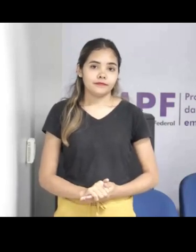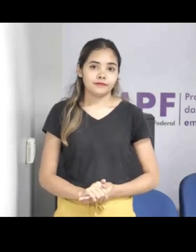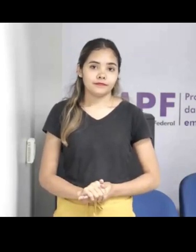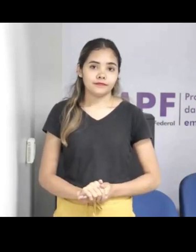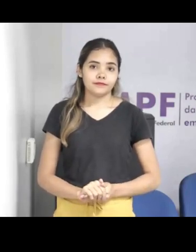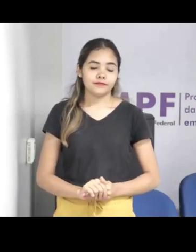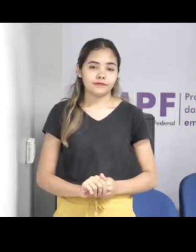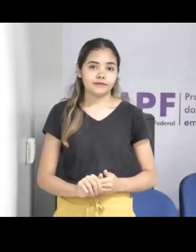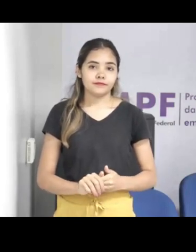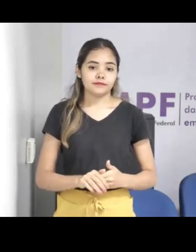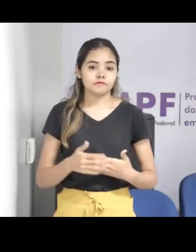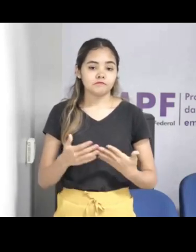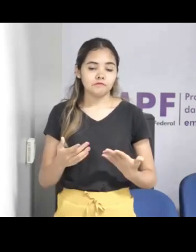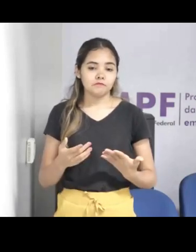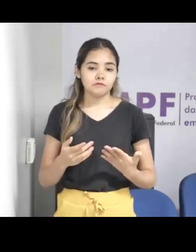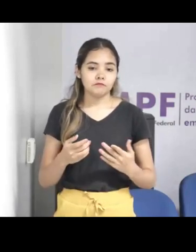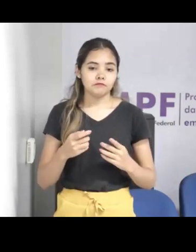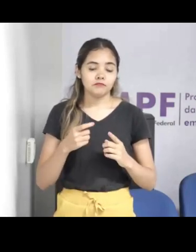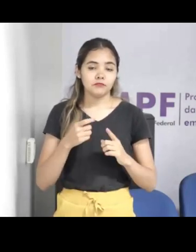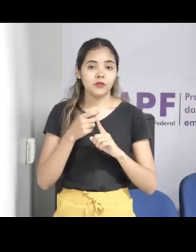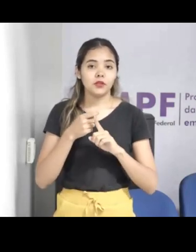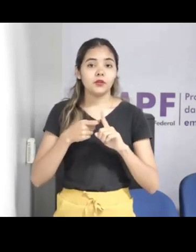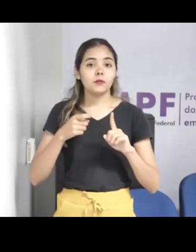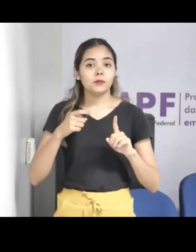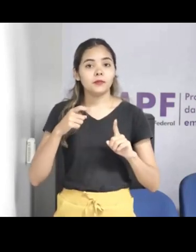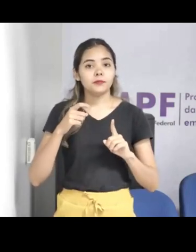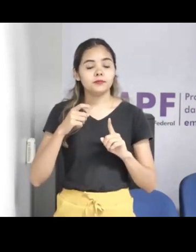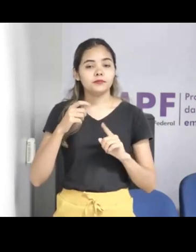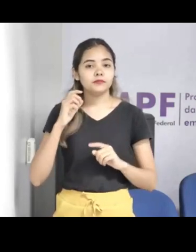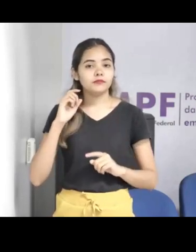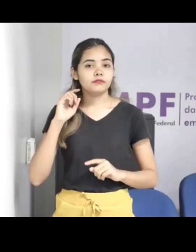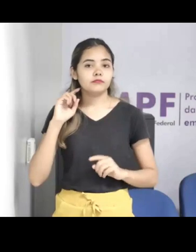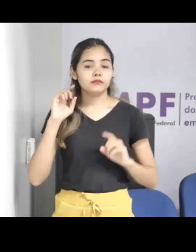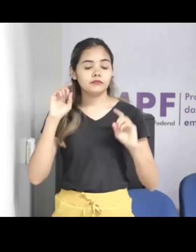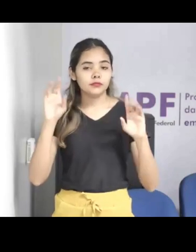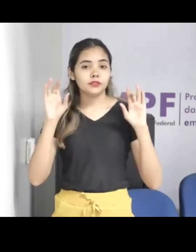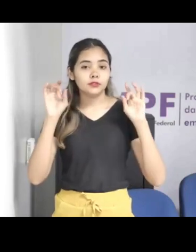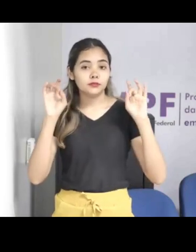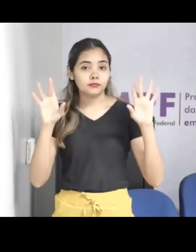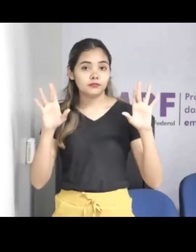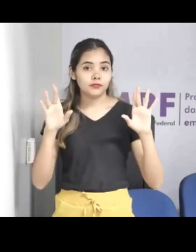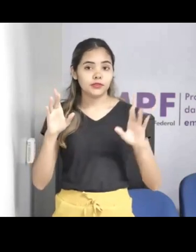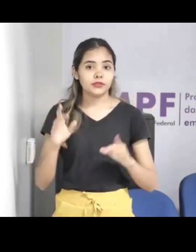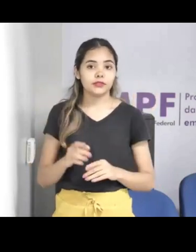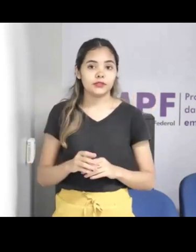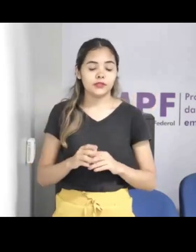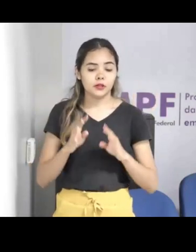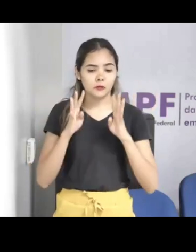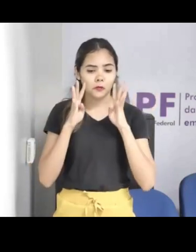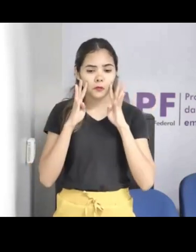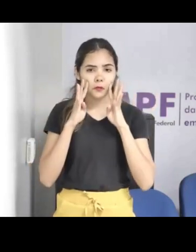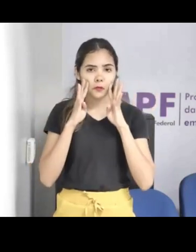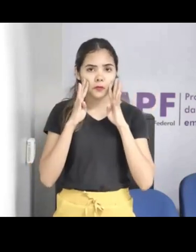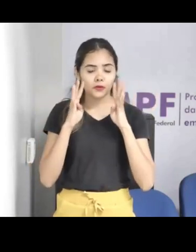Laranja, né? Que é o mês onde a gente, é o nosso mês-chave aí de chamar atenção para essa questão do combate à violência